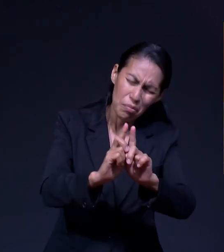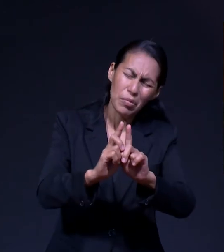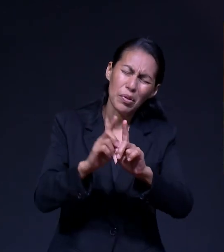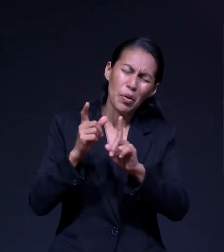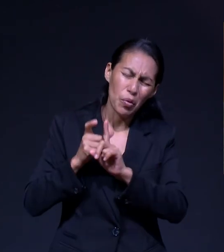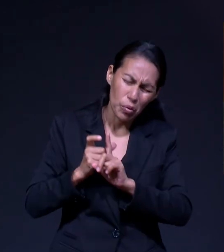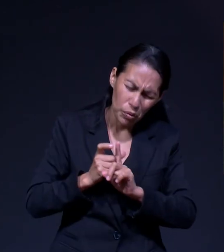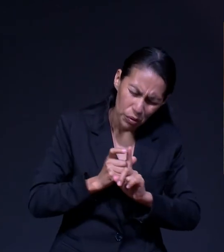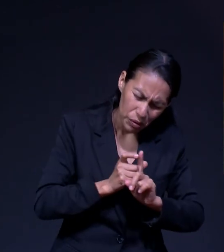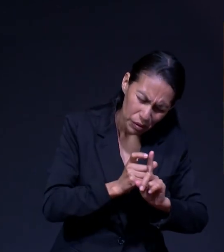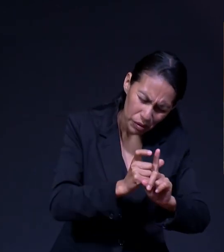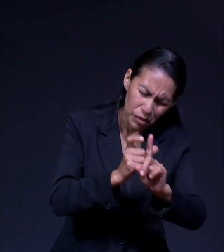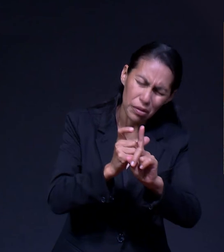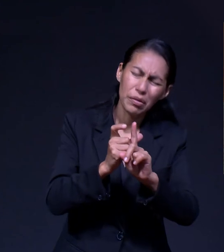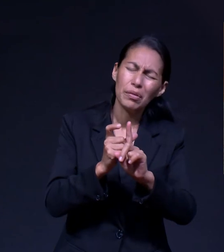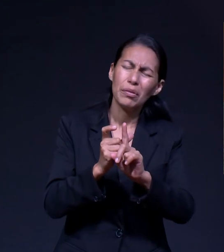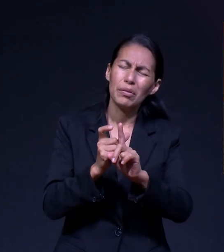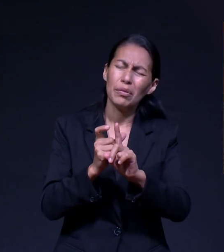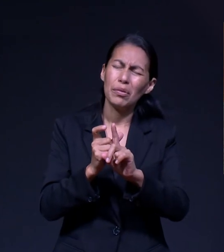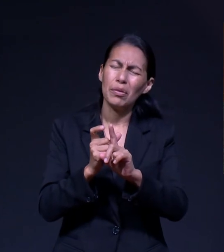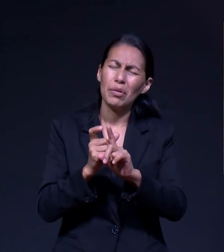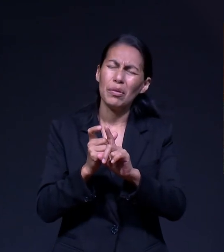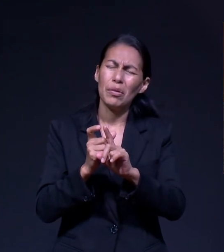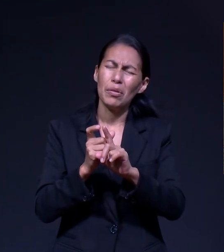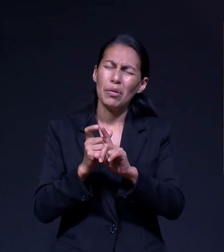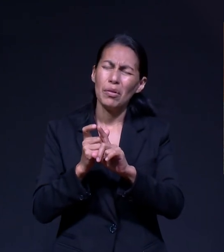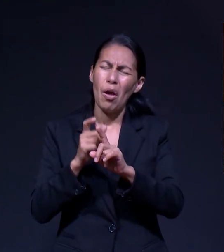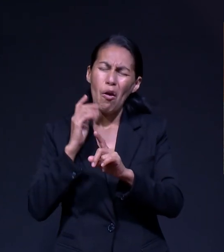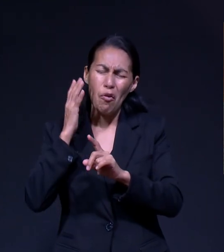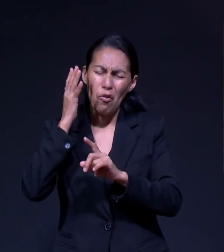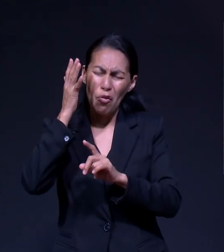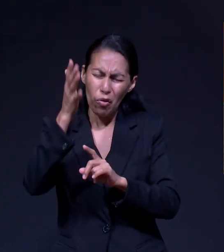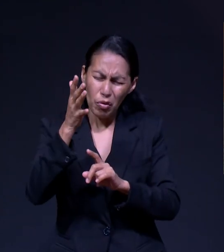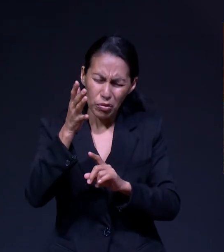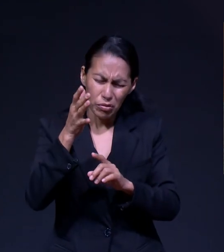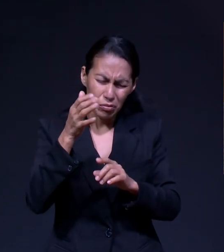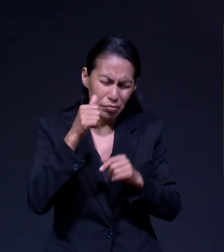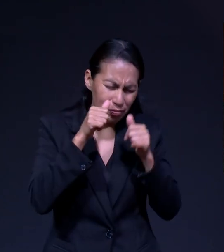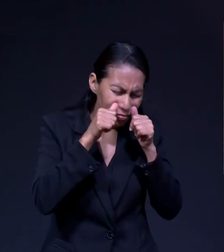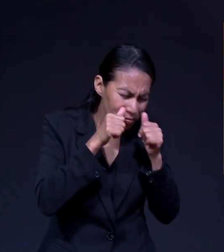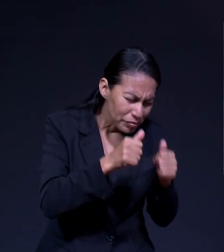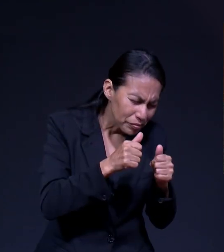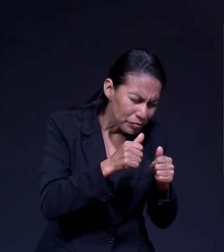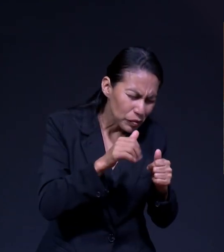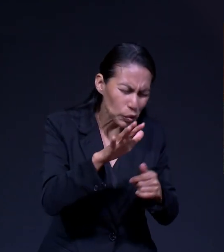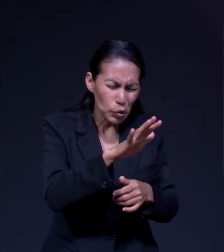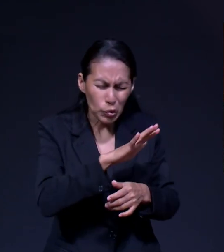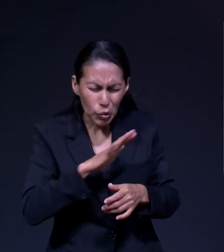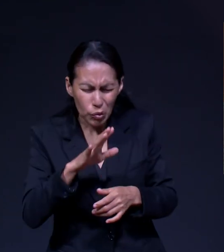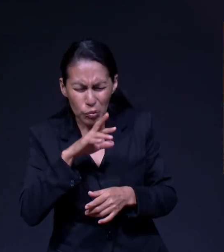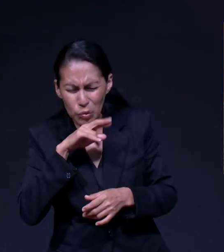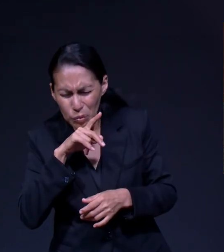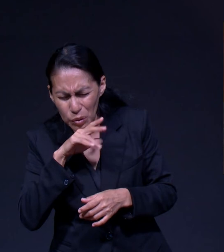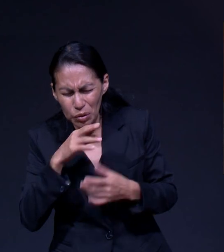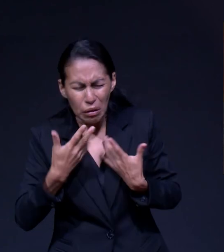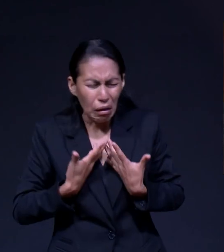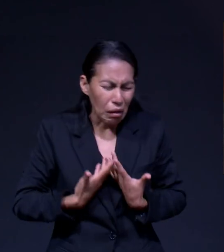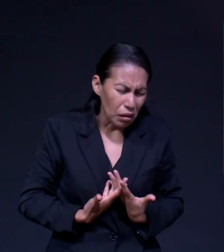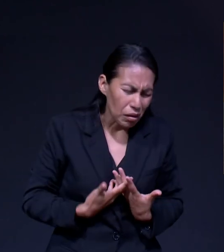vida, preparando nuestro futuro, cuidando cada una de las preocupaciones, de las ansiedades